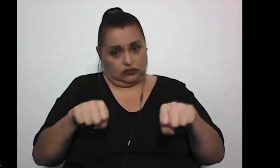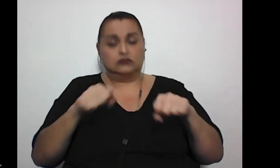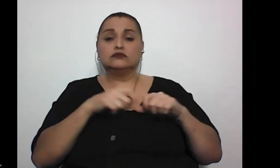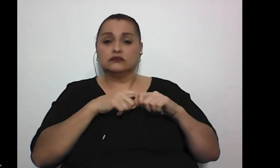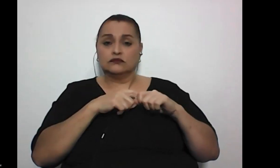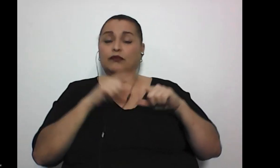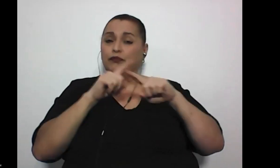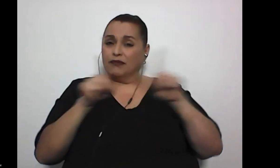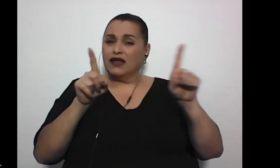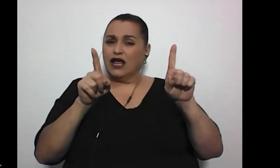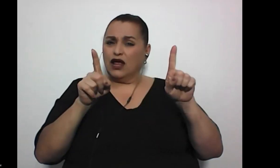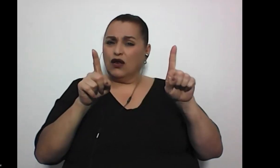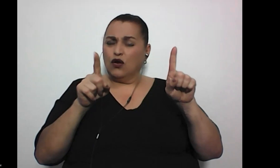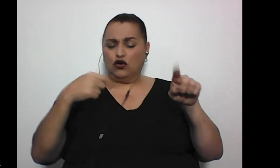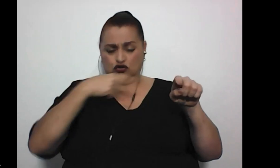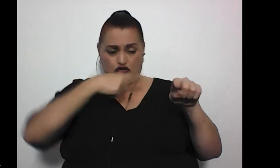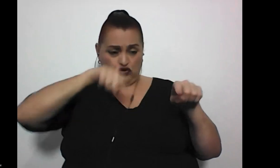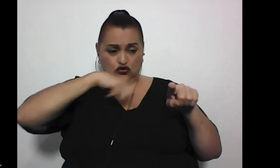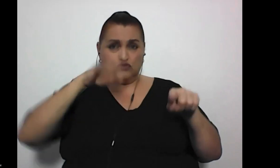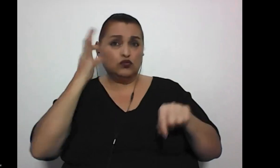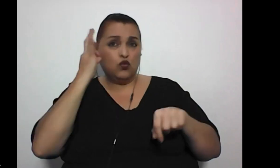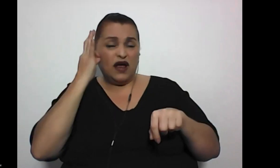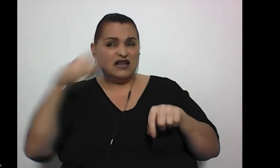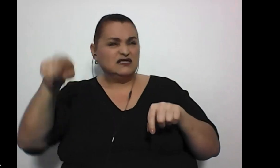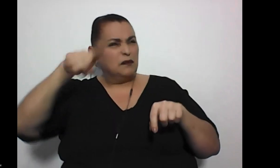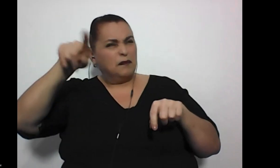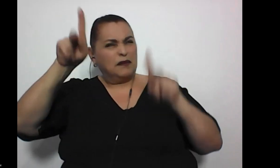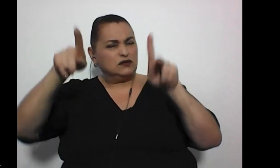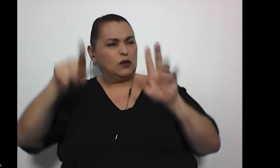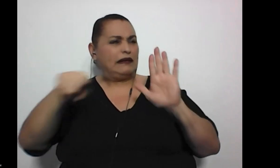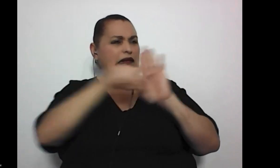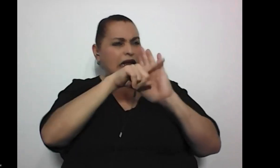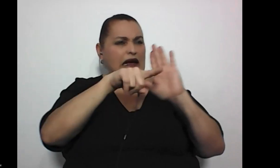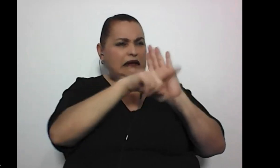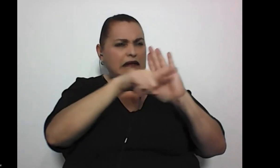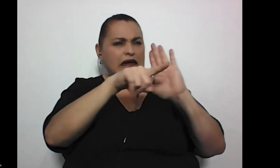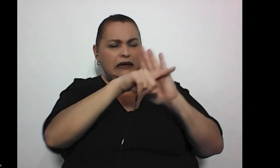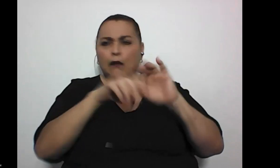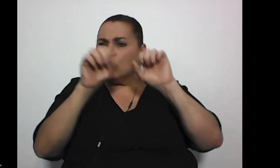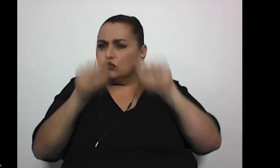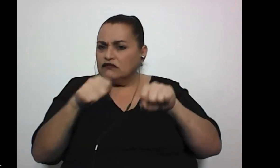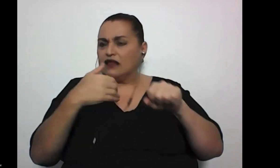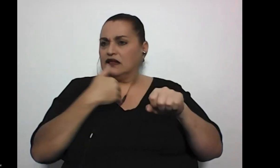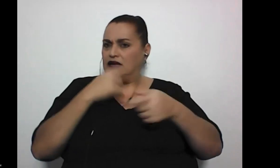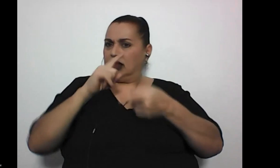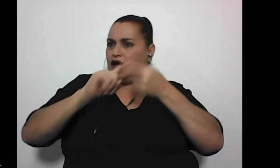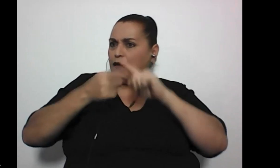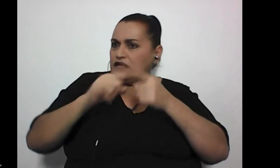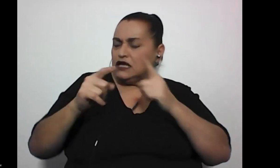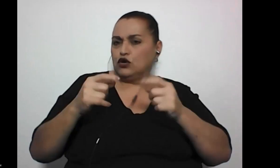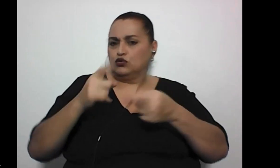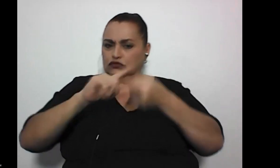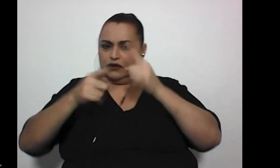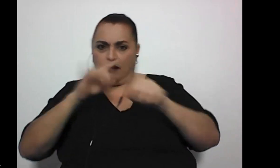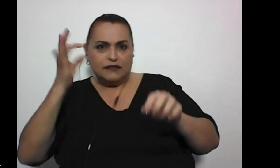pero el que como mujeres se nos niegue esa posibilidad de tener amigos de tener amigas de